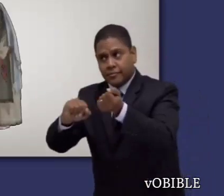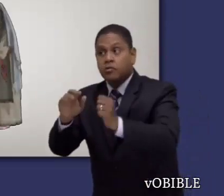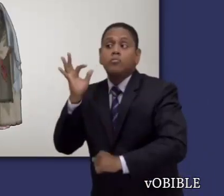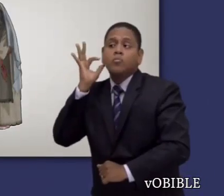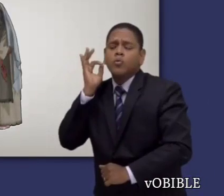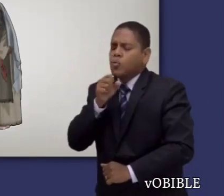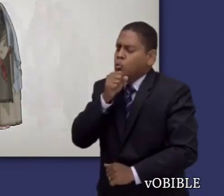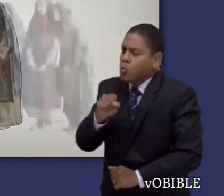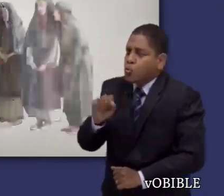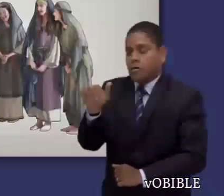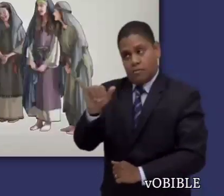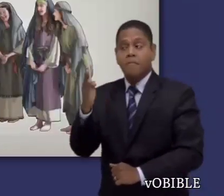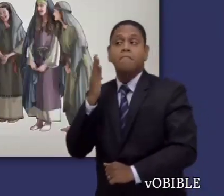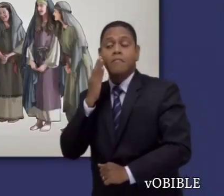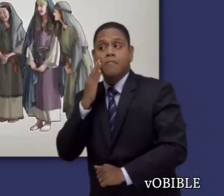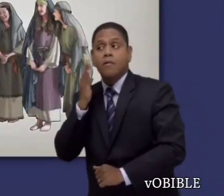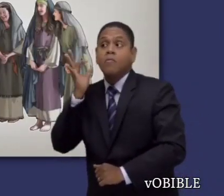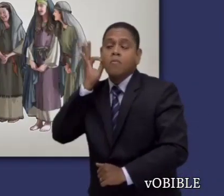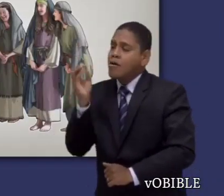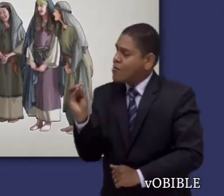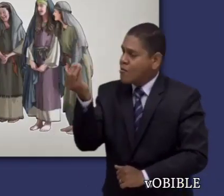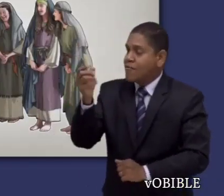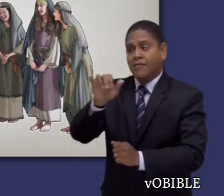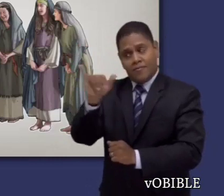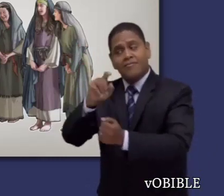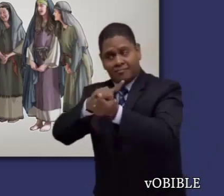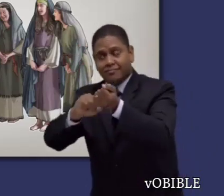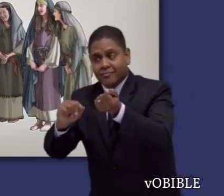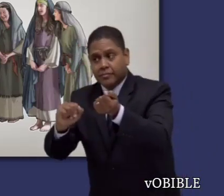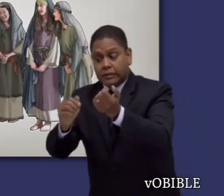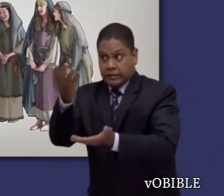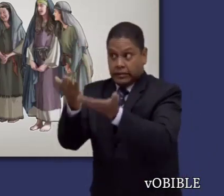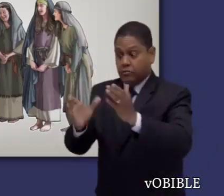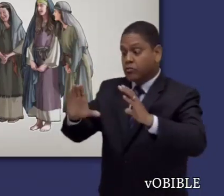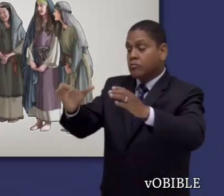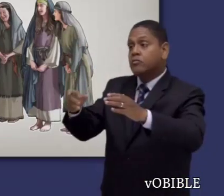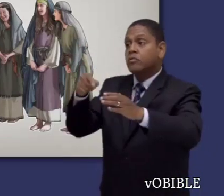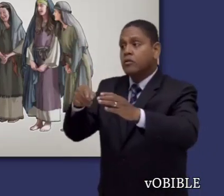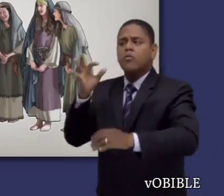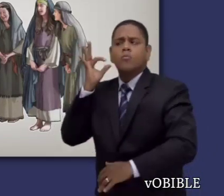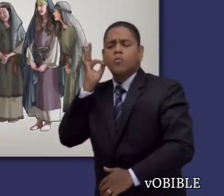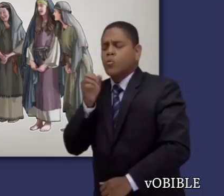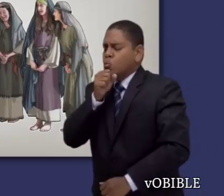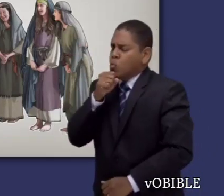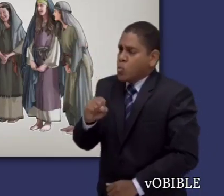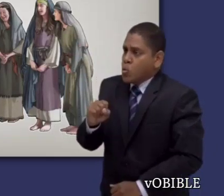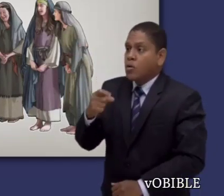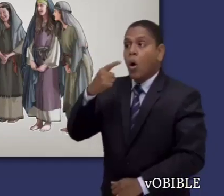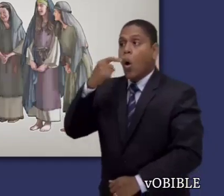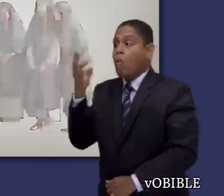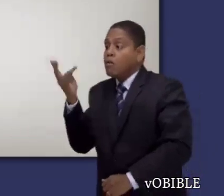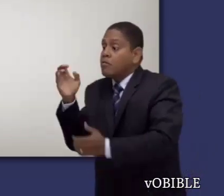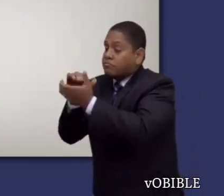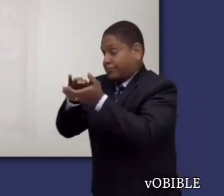a las mujeres de más edad como a madres y a las de menos edad como a hermanas. Le explica a Timoteo que si es necesario,